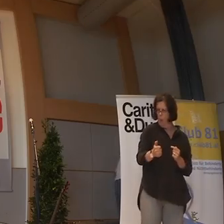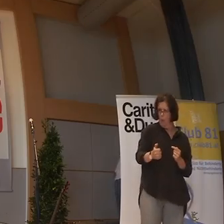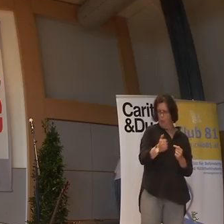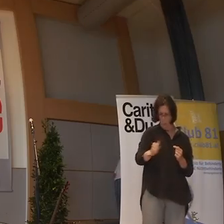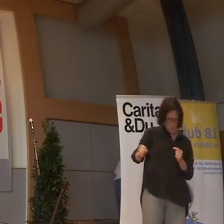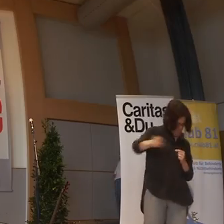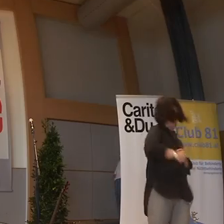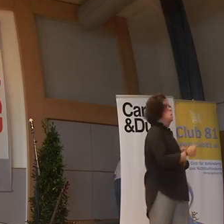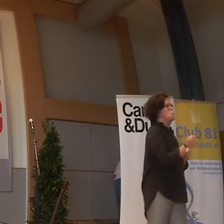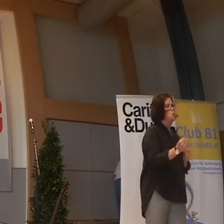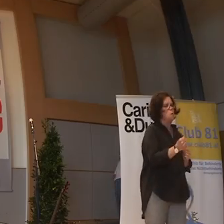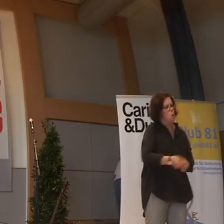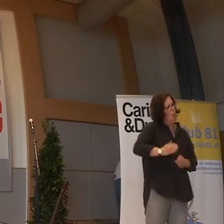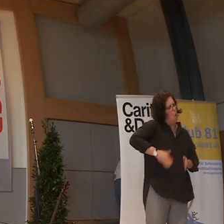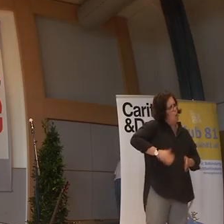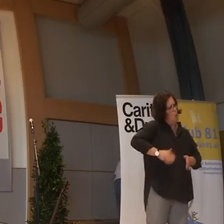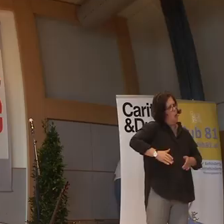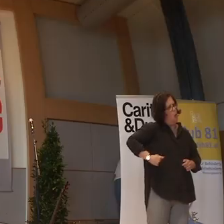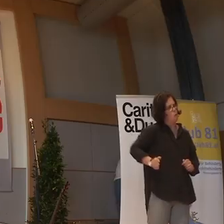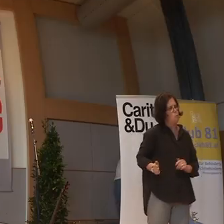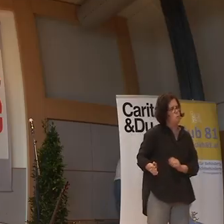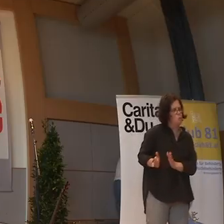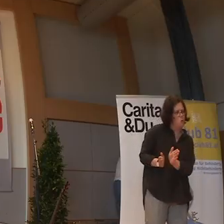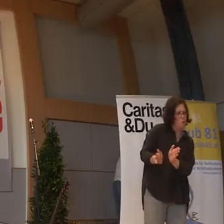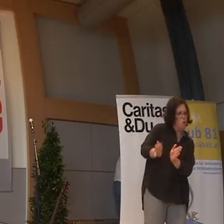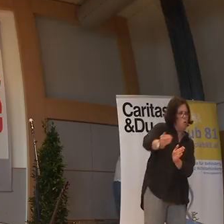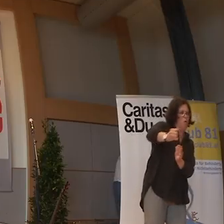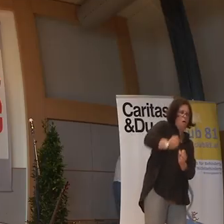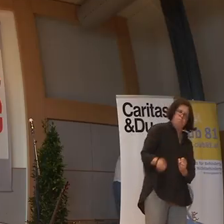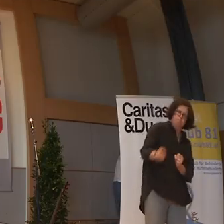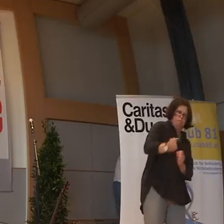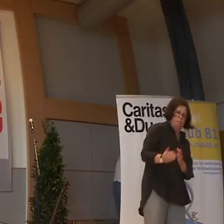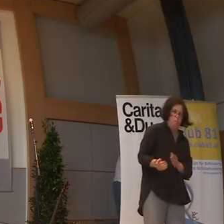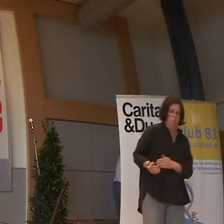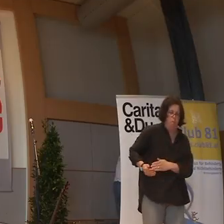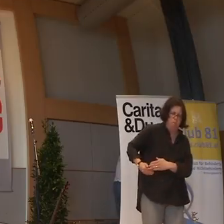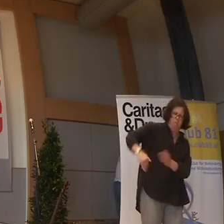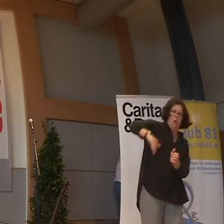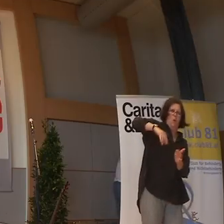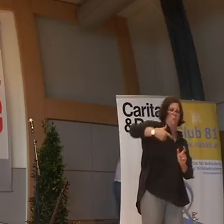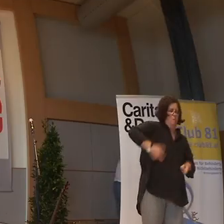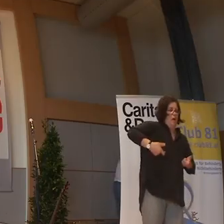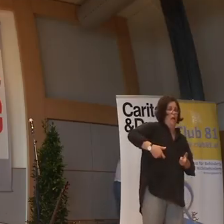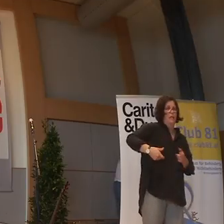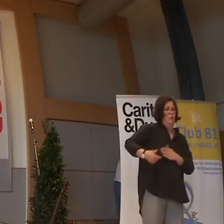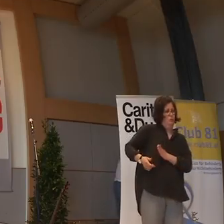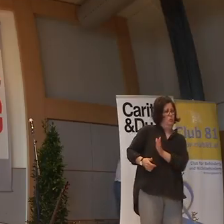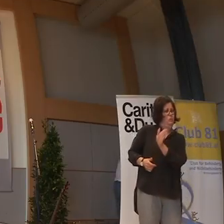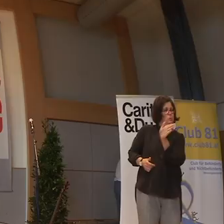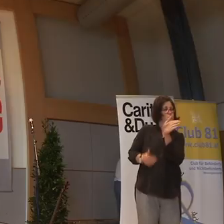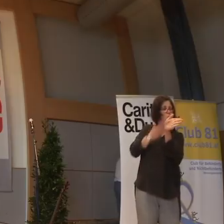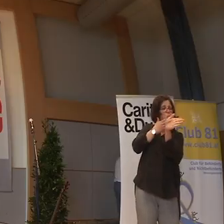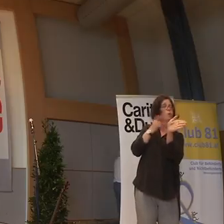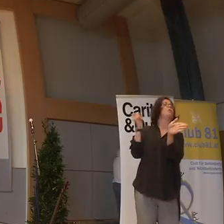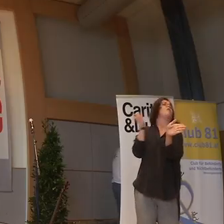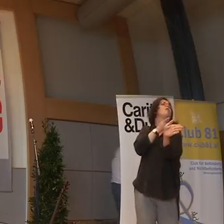reiche um mich, und lasse die Kräume um mich um die Kurve. Die reifen dran durch, mein Ziel war, einen